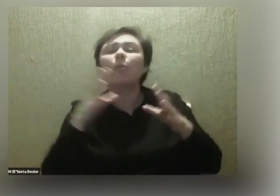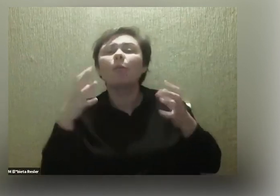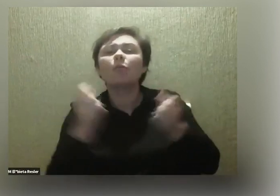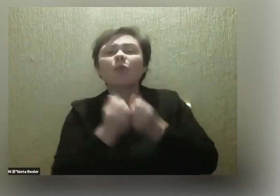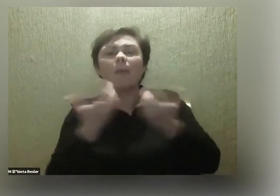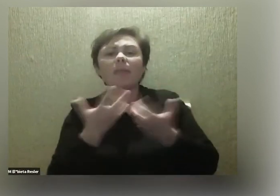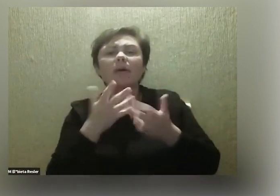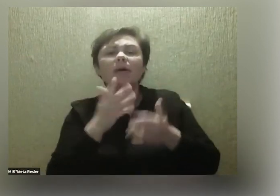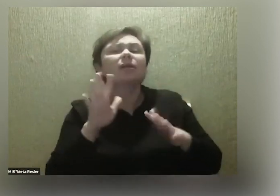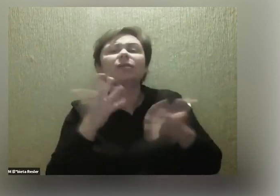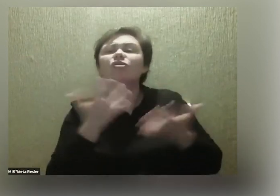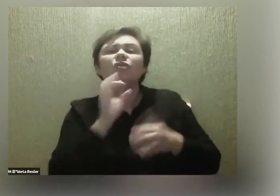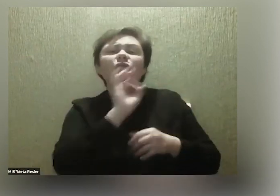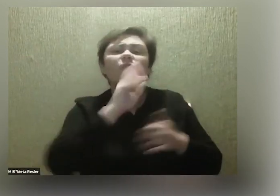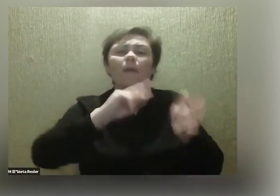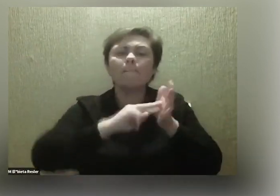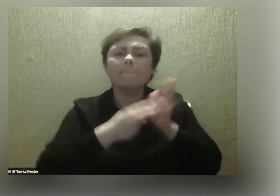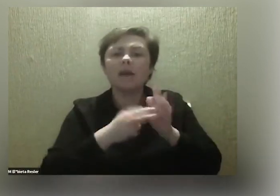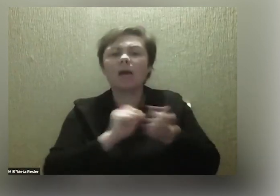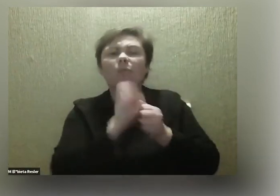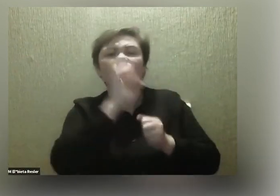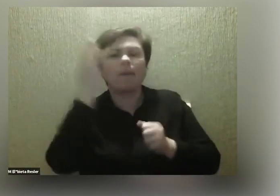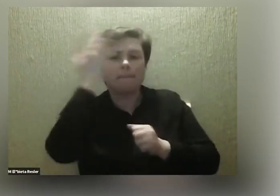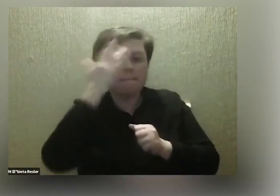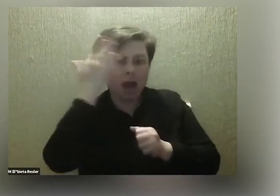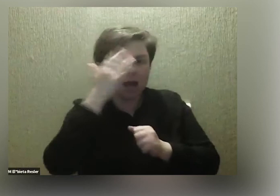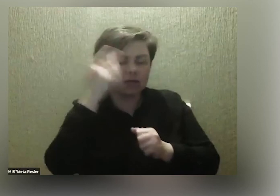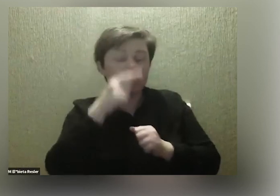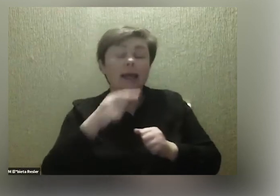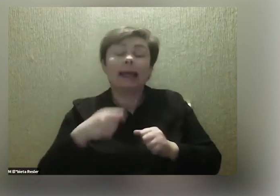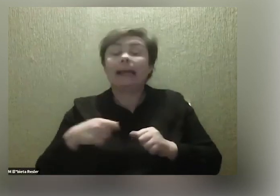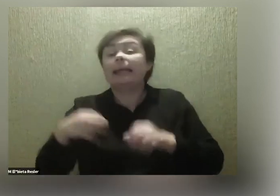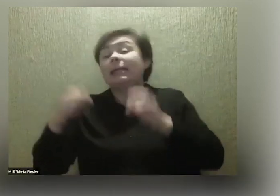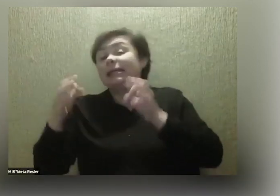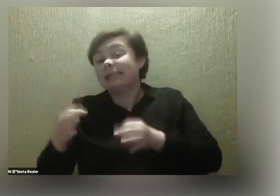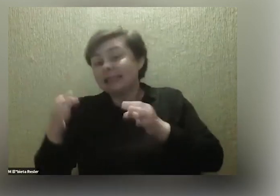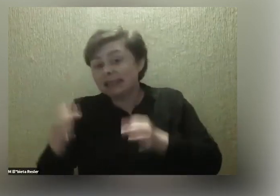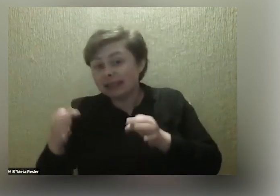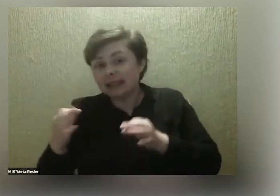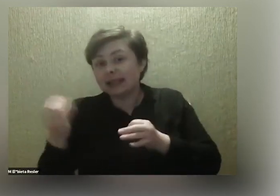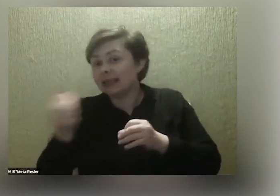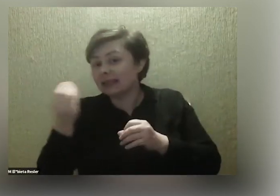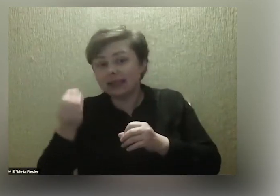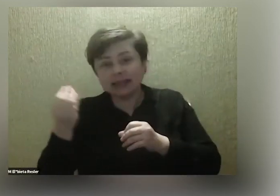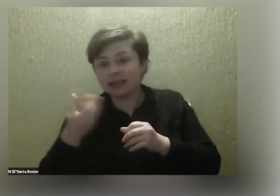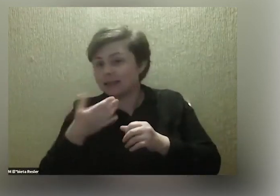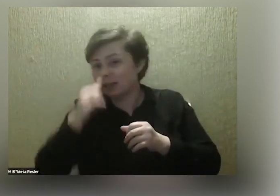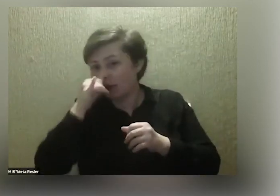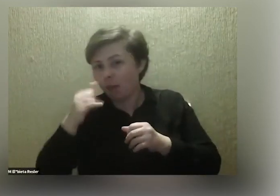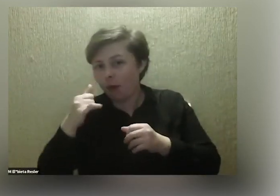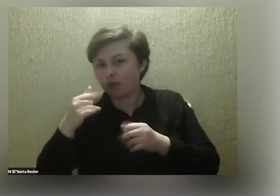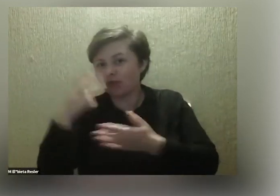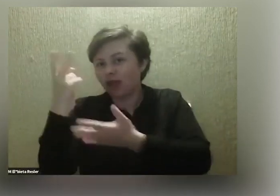Jaki masz plan albo marzenie? W tym momencie jeszcze aktualnie nie można mnie